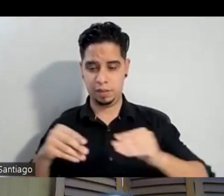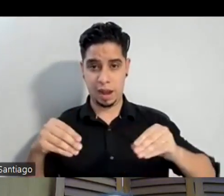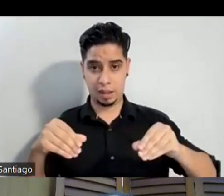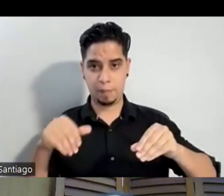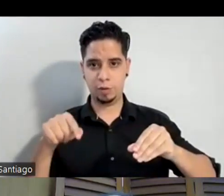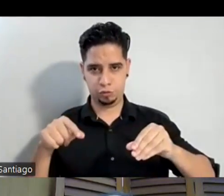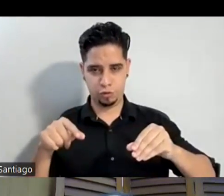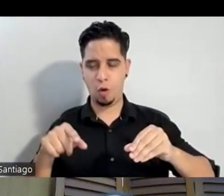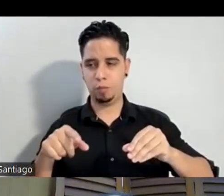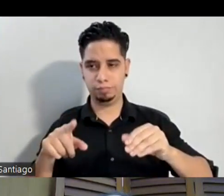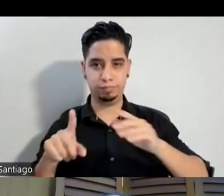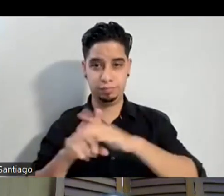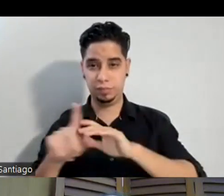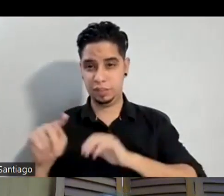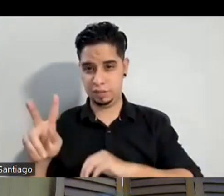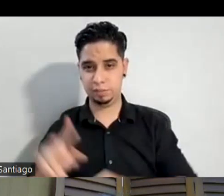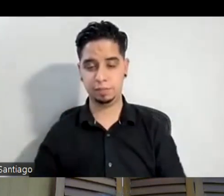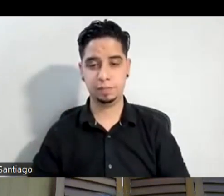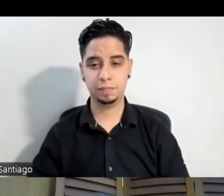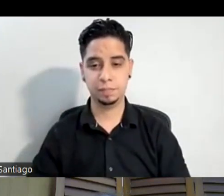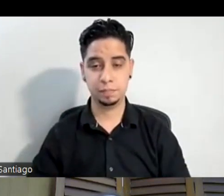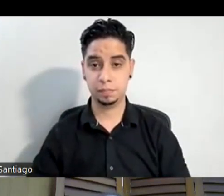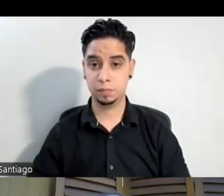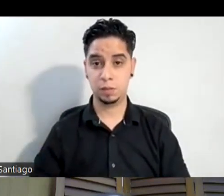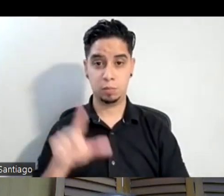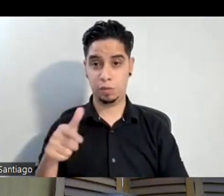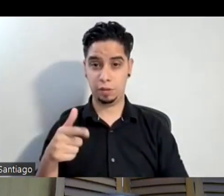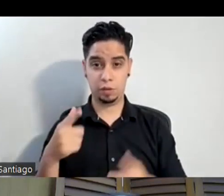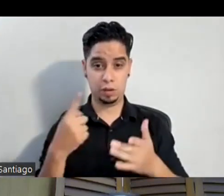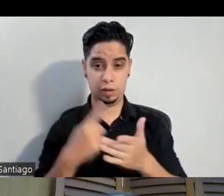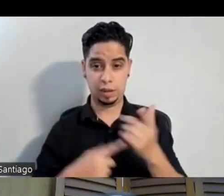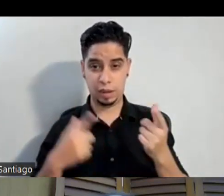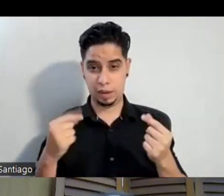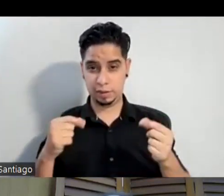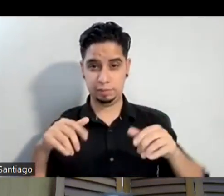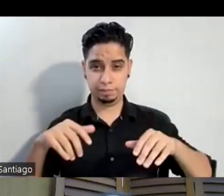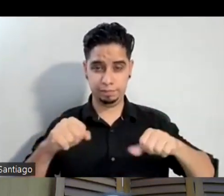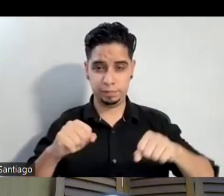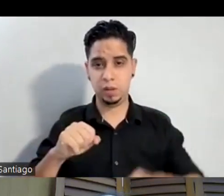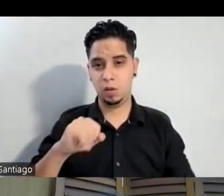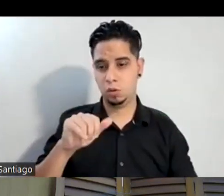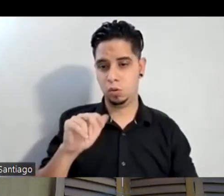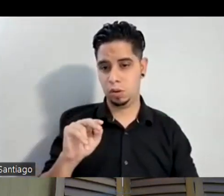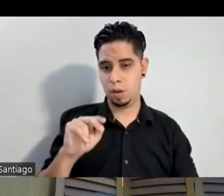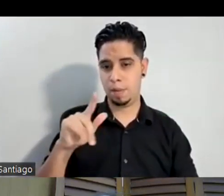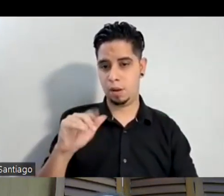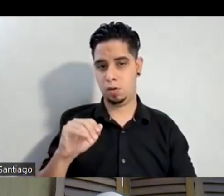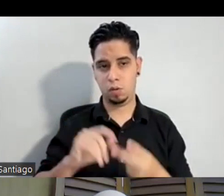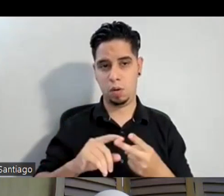Roxy y después de eso cogí clases en la Academia de Joan Polanco con Yudis Pizarro esa fue mi segunda